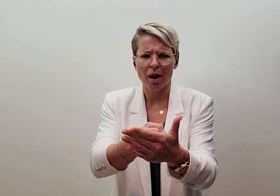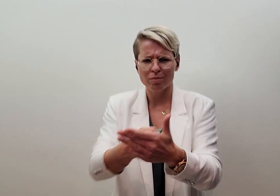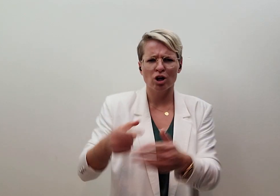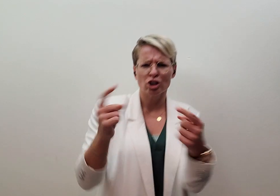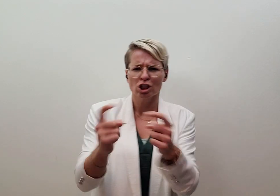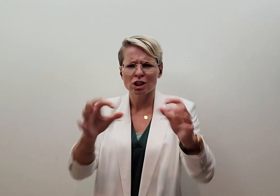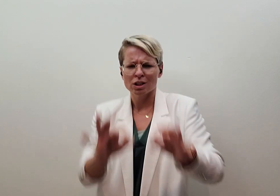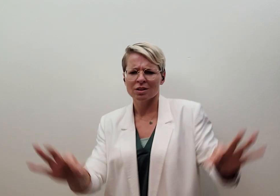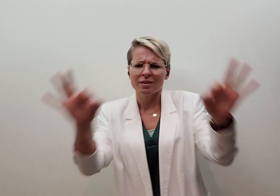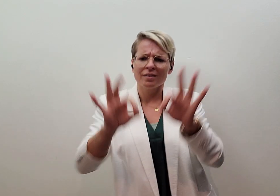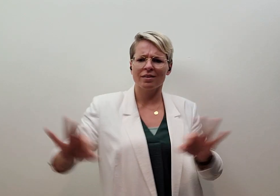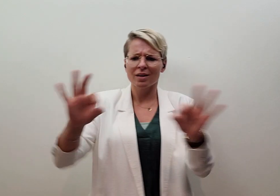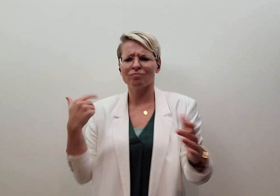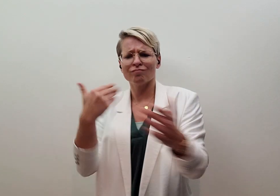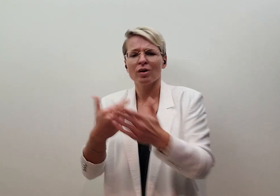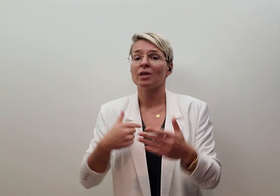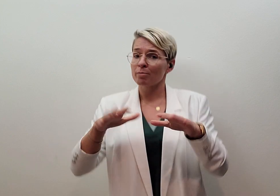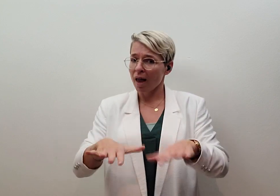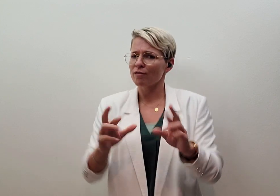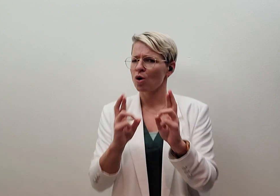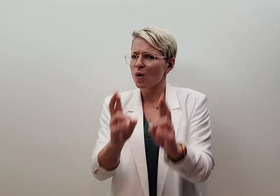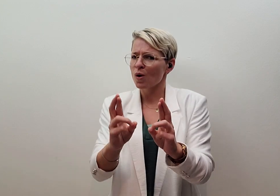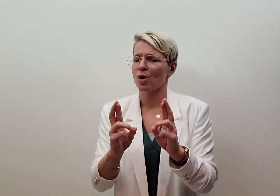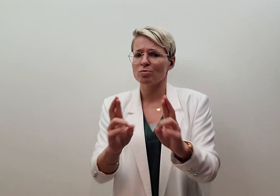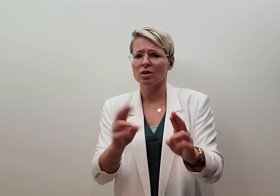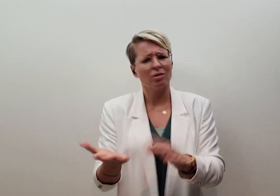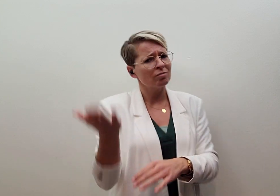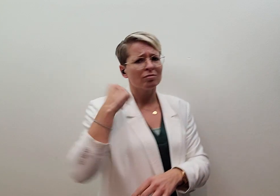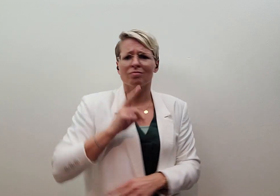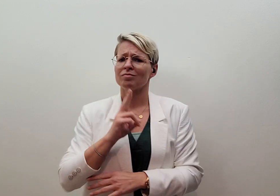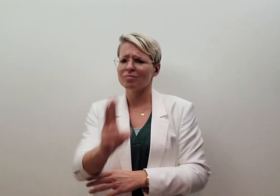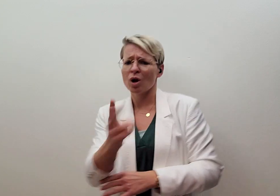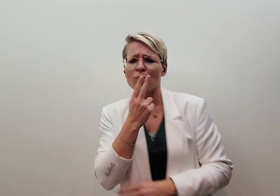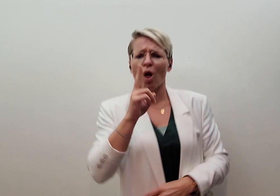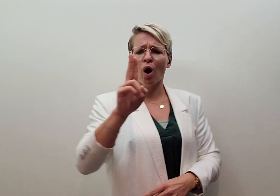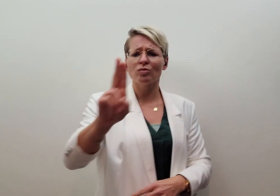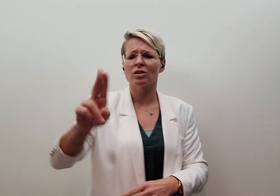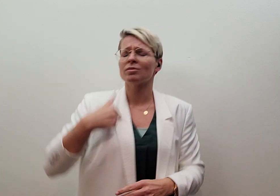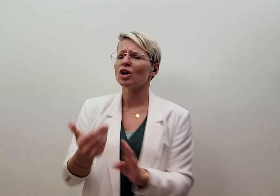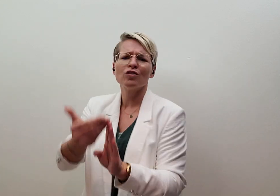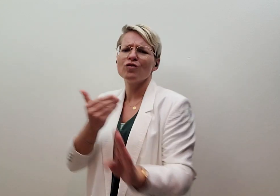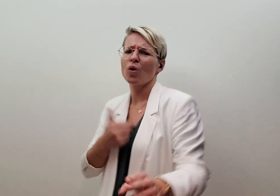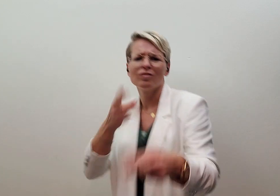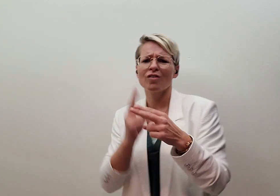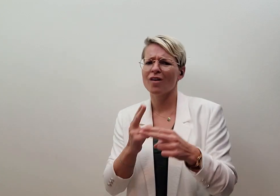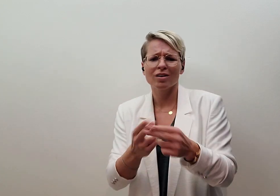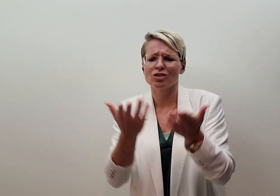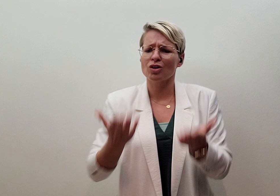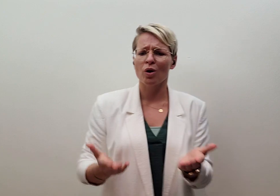beeld te stoppen, slaan we door En al die tijd had ik nog op, we hadden het toch beloofd Ik had het ook niet zo bedacht,